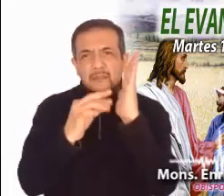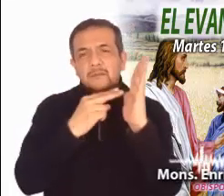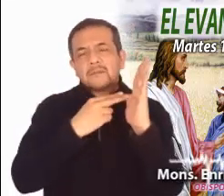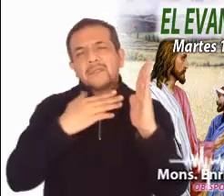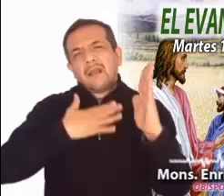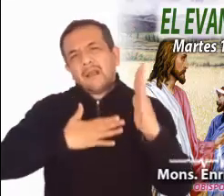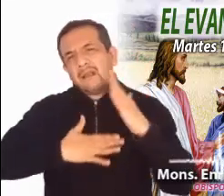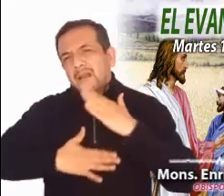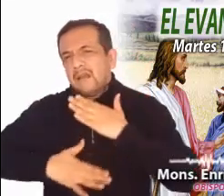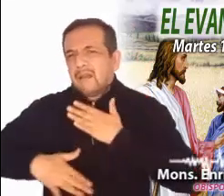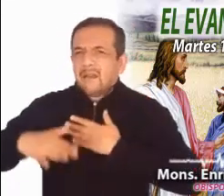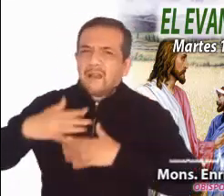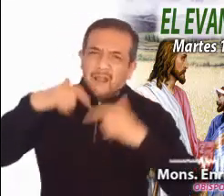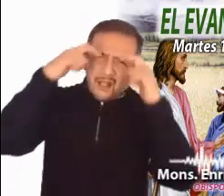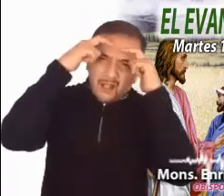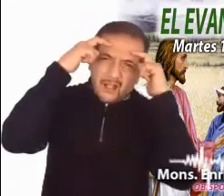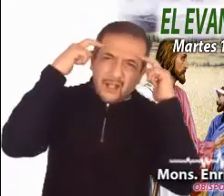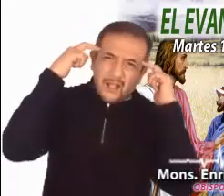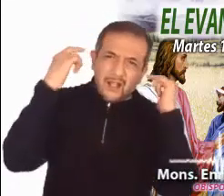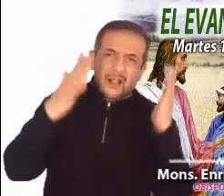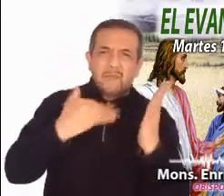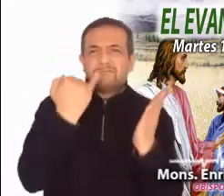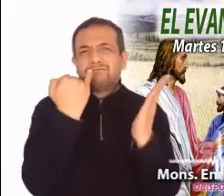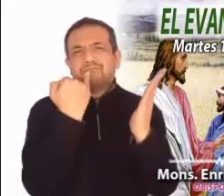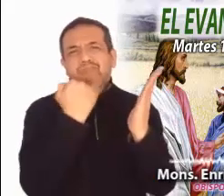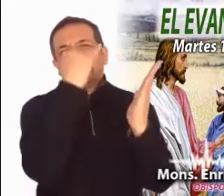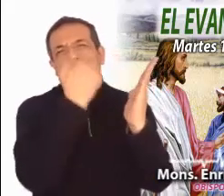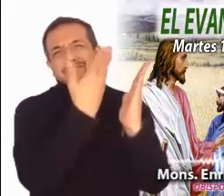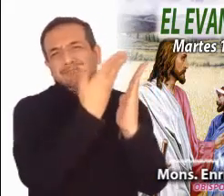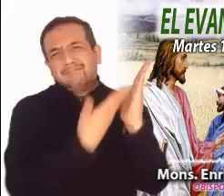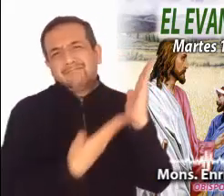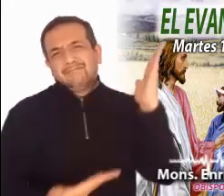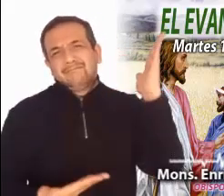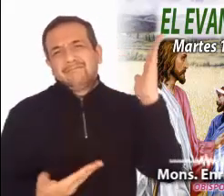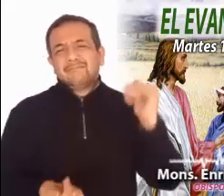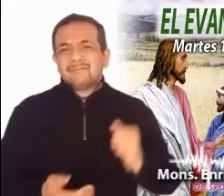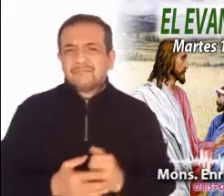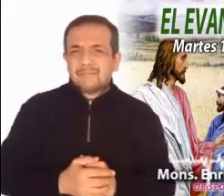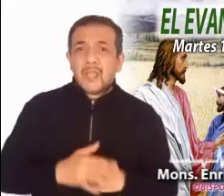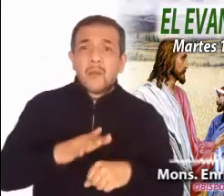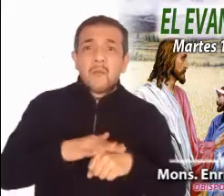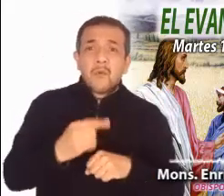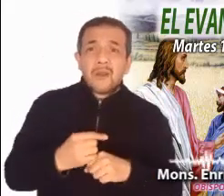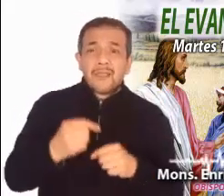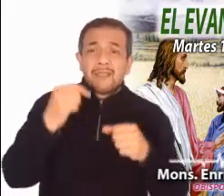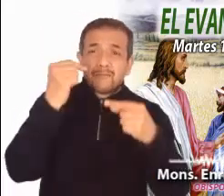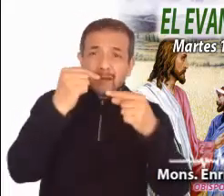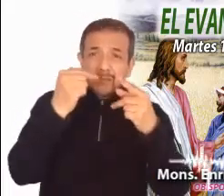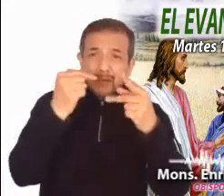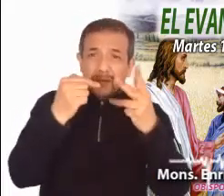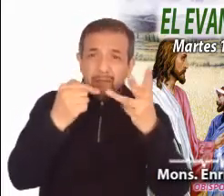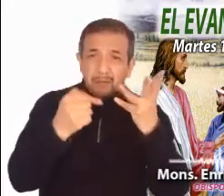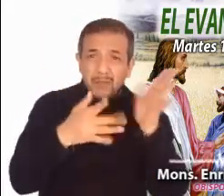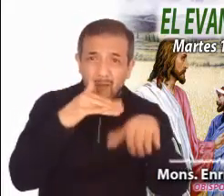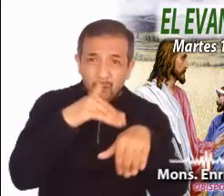que nos causan fastidio por lo ridículo o lo fastidioso de cada uno de los